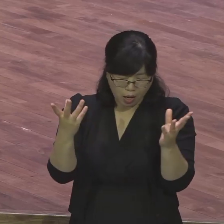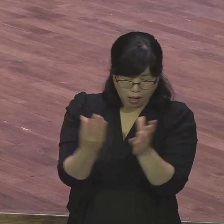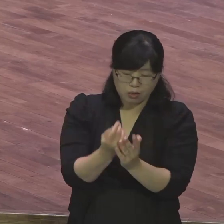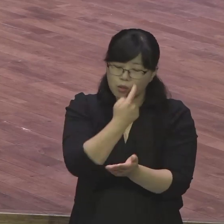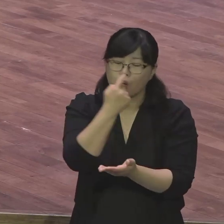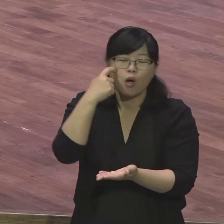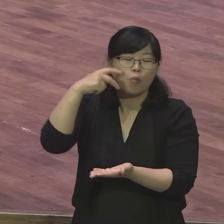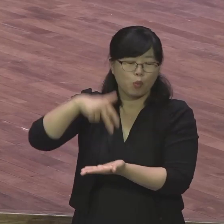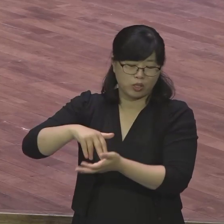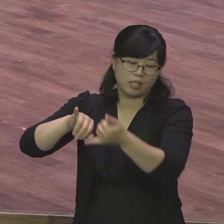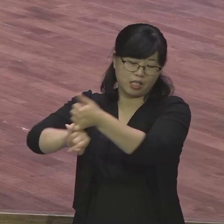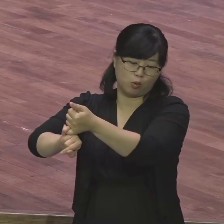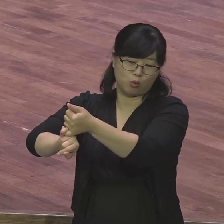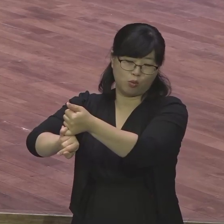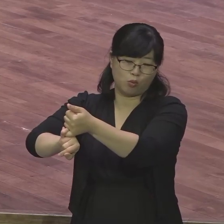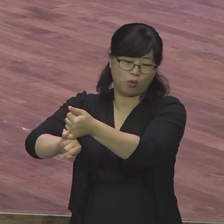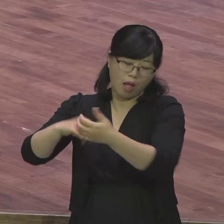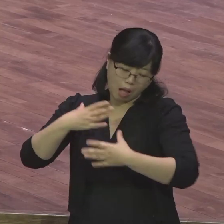안전보장장치다